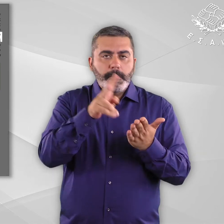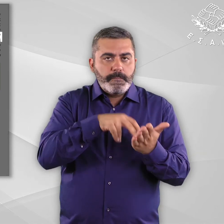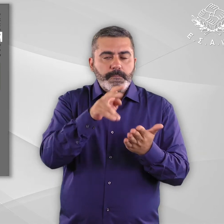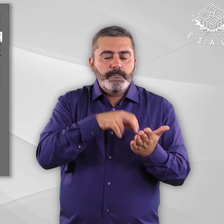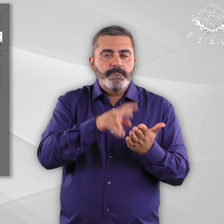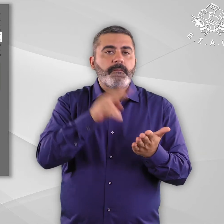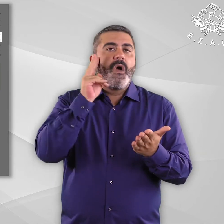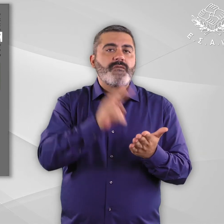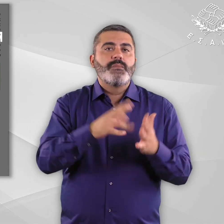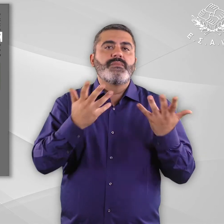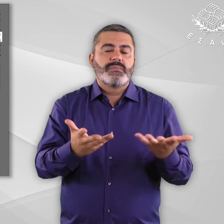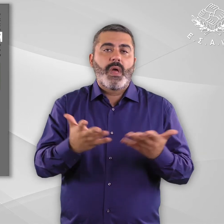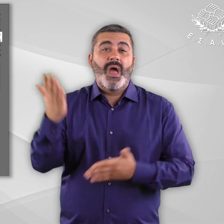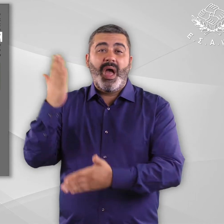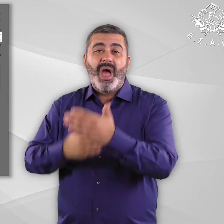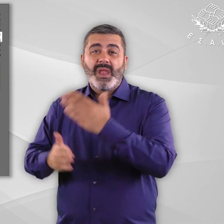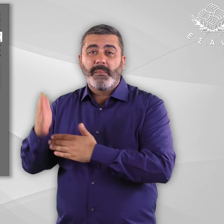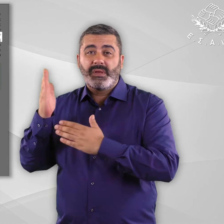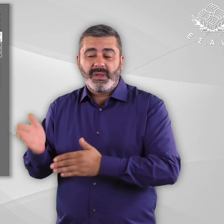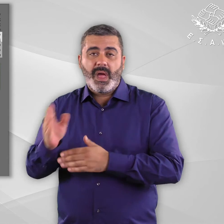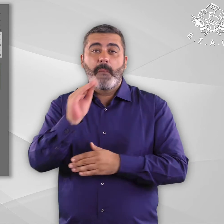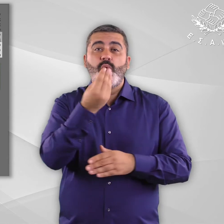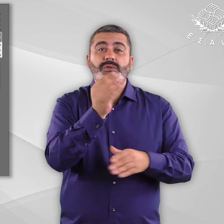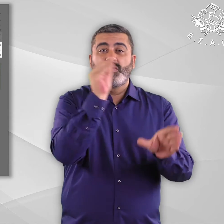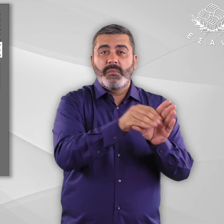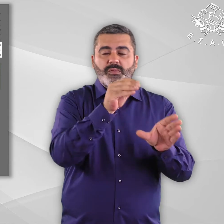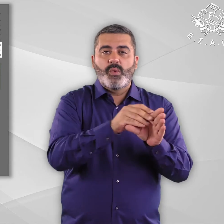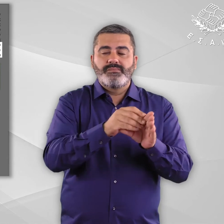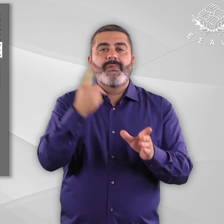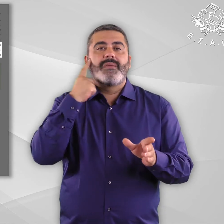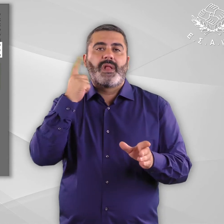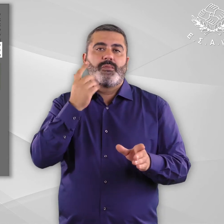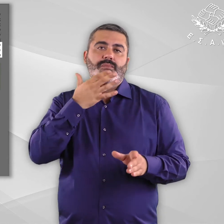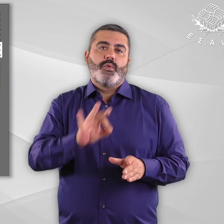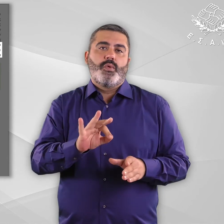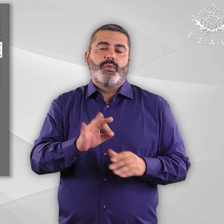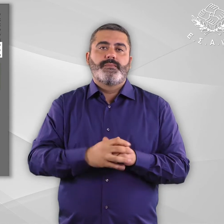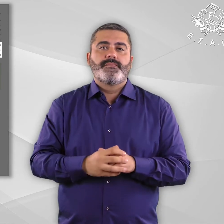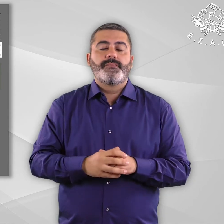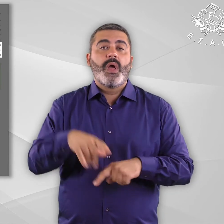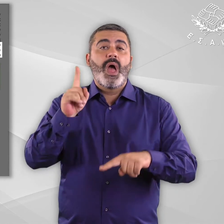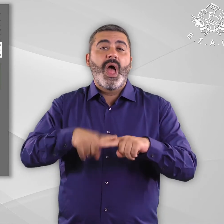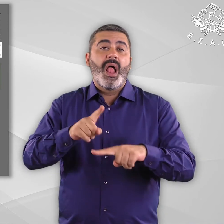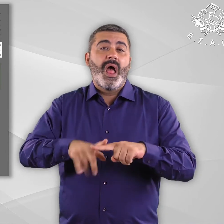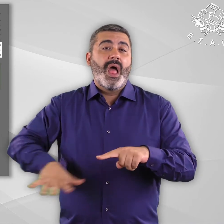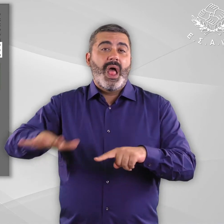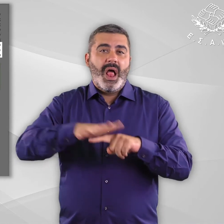της αναπηρίας με τους δείκτες πολιτιστικής συμμετοχής. Ειδικότερα για τη χώρα μας, τα ευρήματά που προέκυψαν σε σχέση με τη